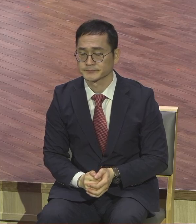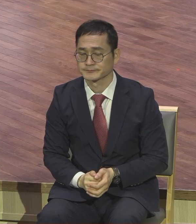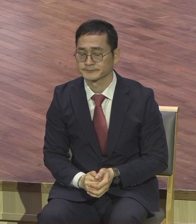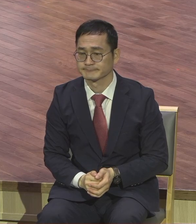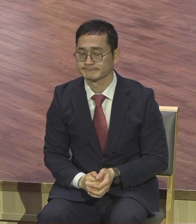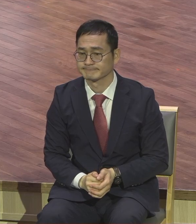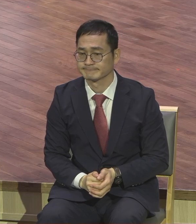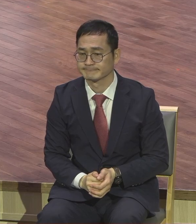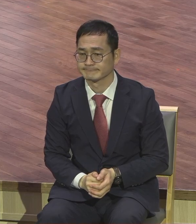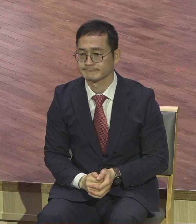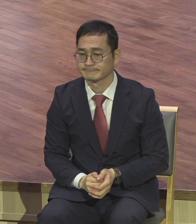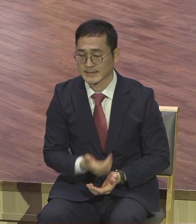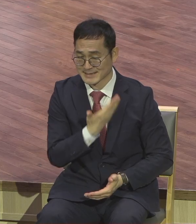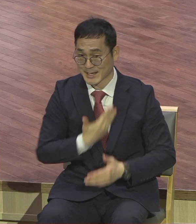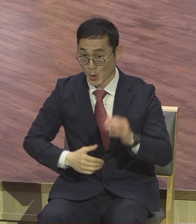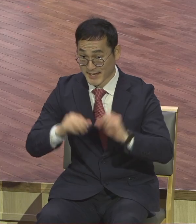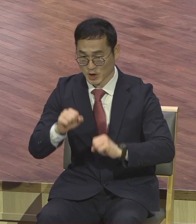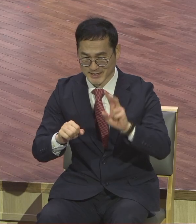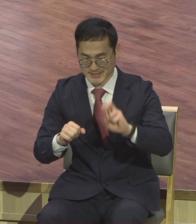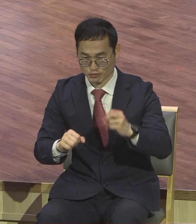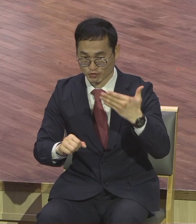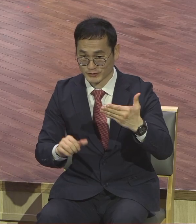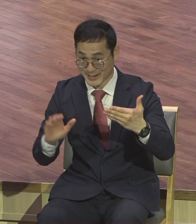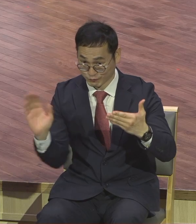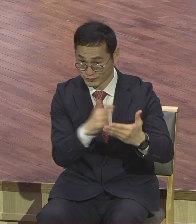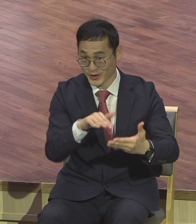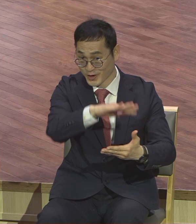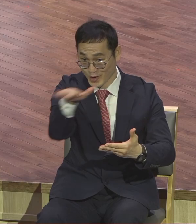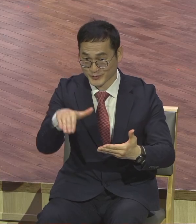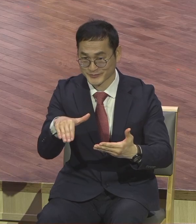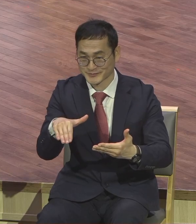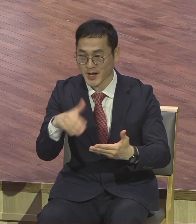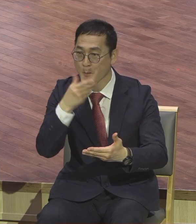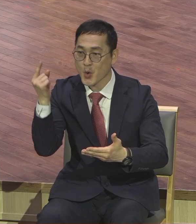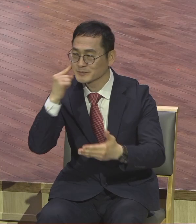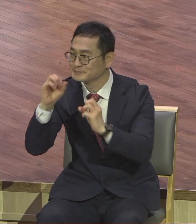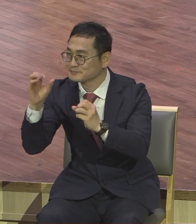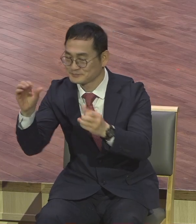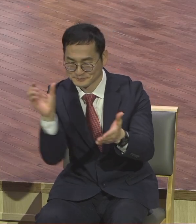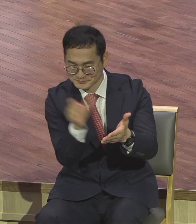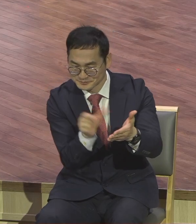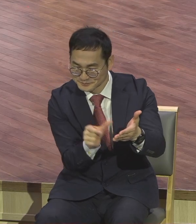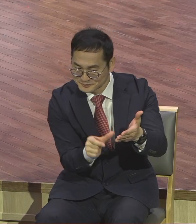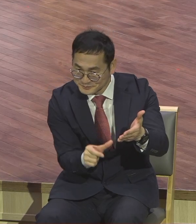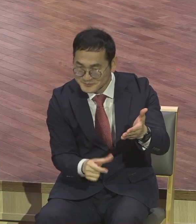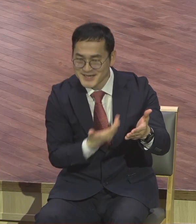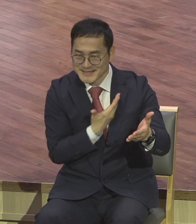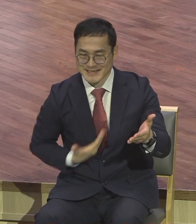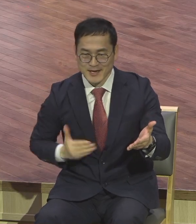사도행견 29장을 써내려가는 예수 그리스도 열두 제자들 다 되시기를 제모로 축복합니다.